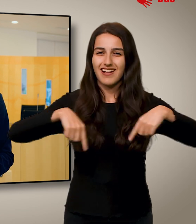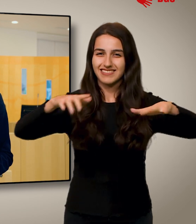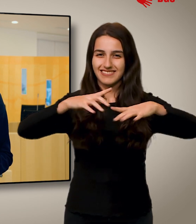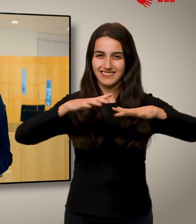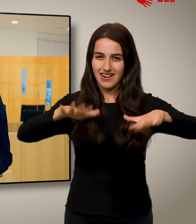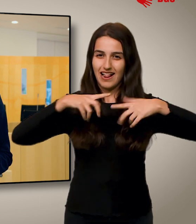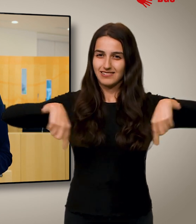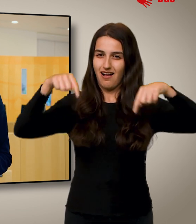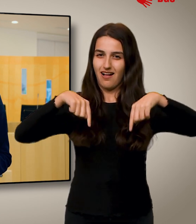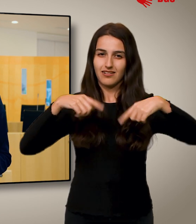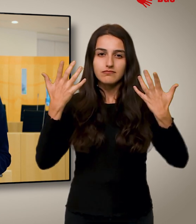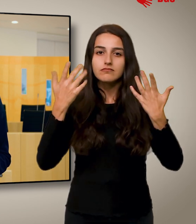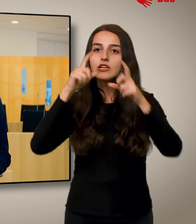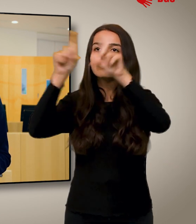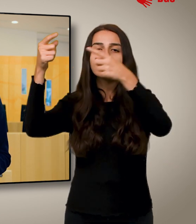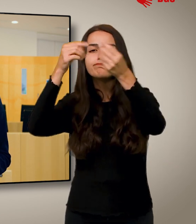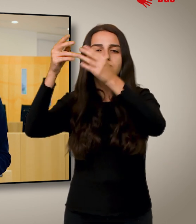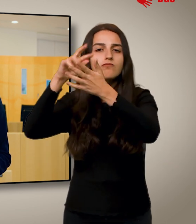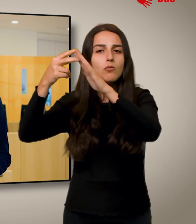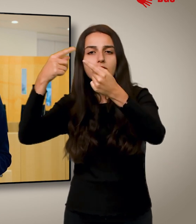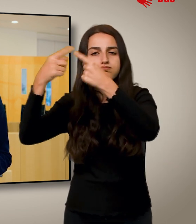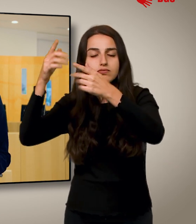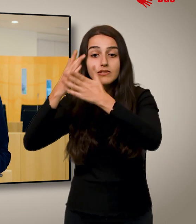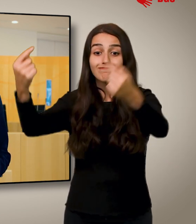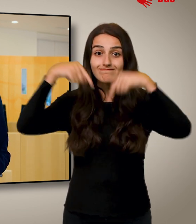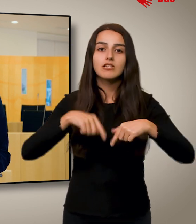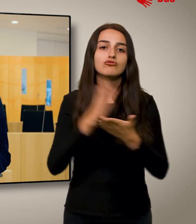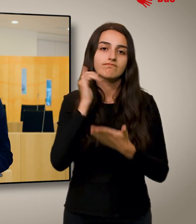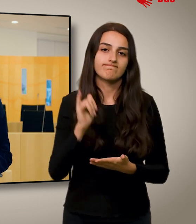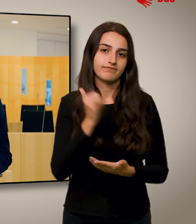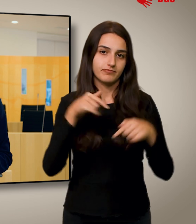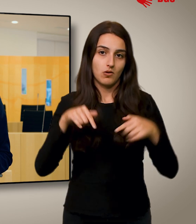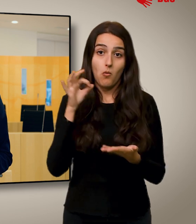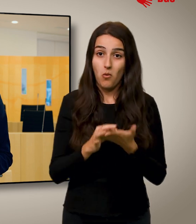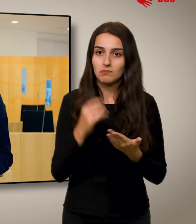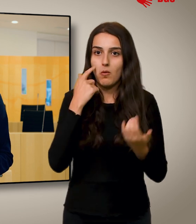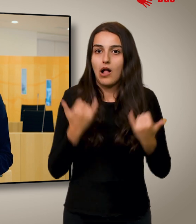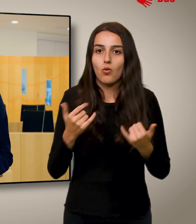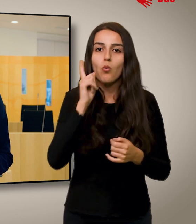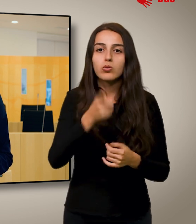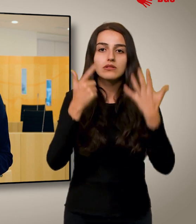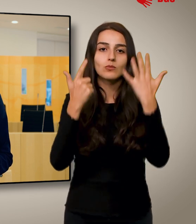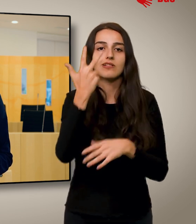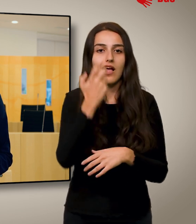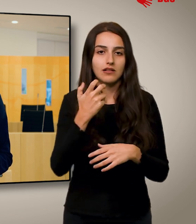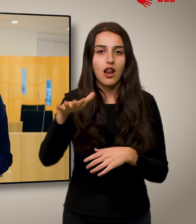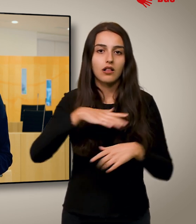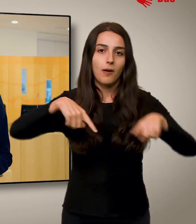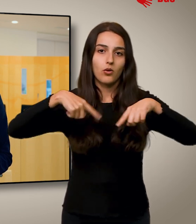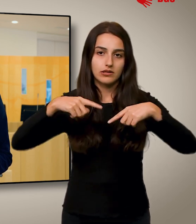Dinge, die in den Ausschüssen vorbereitet werden, final entschieden. Der Plenarsaal ist der Ort, an dem die aktuell 137